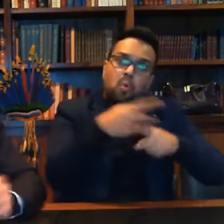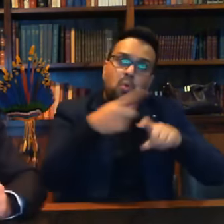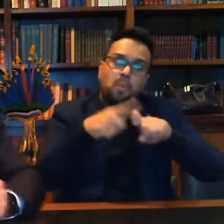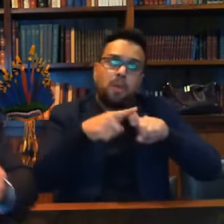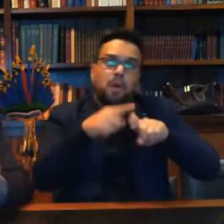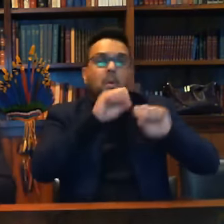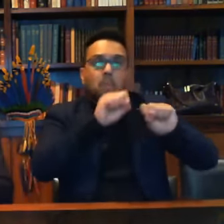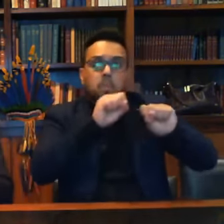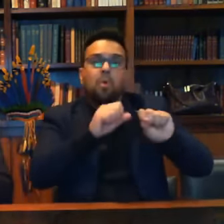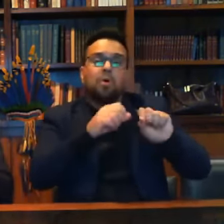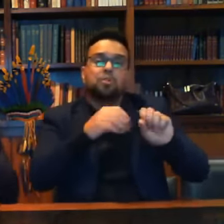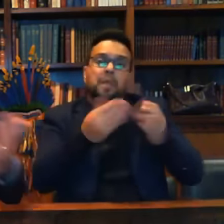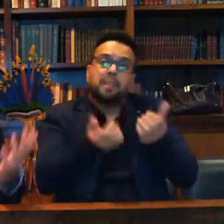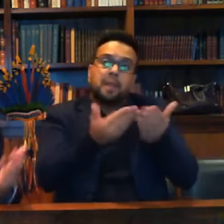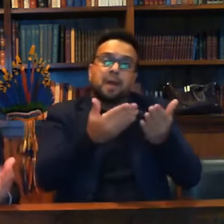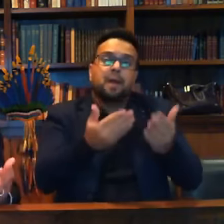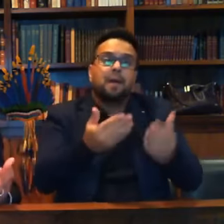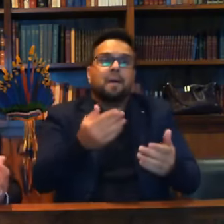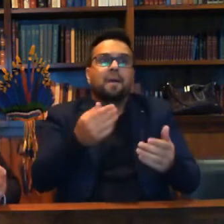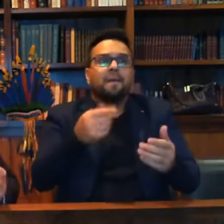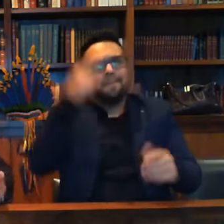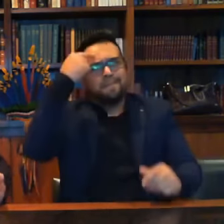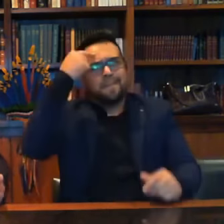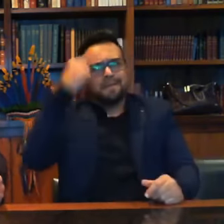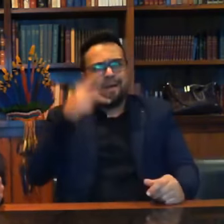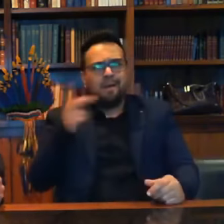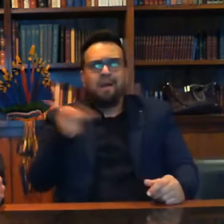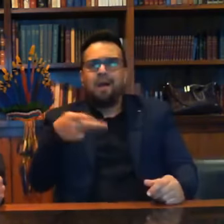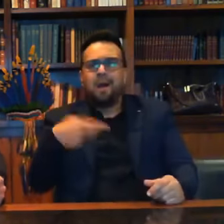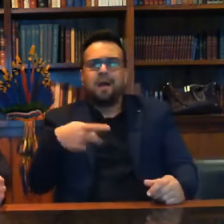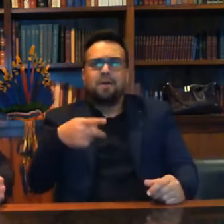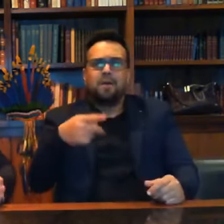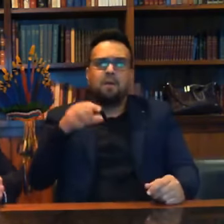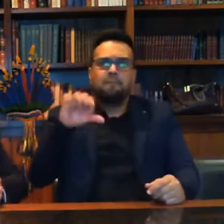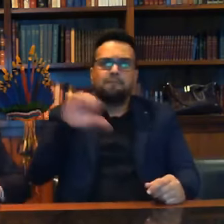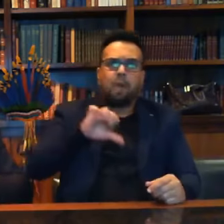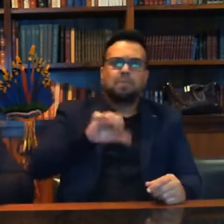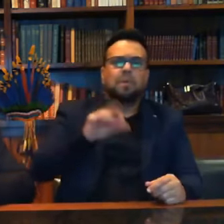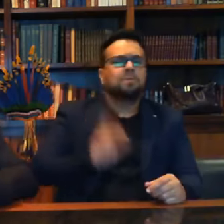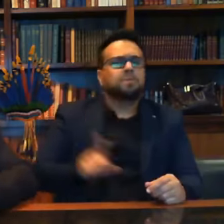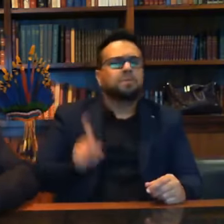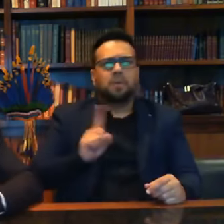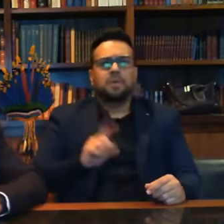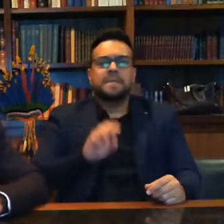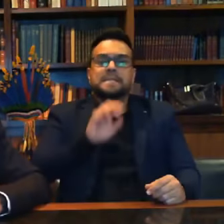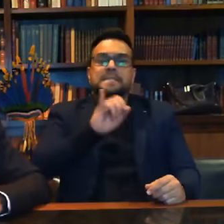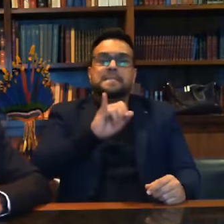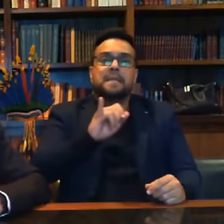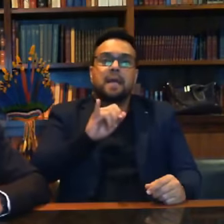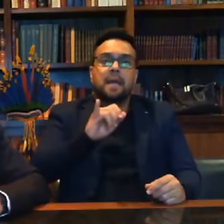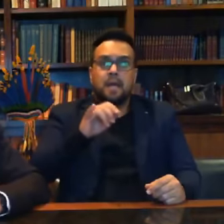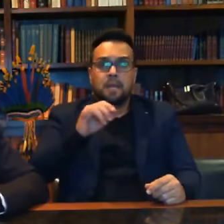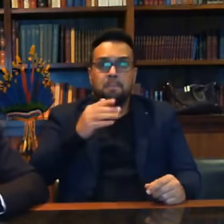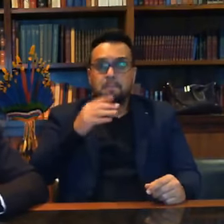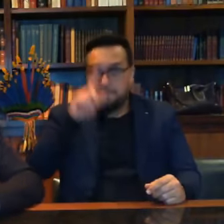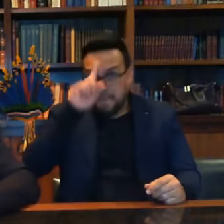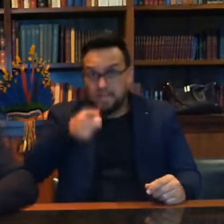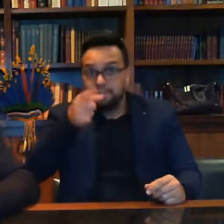um tratamento. Não faz mal nenhum. Não faz mal nenhum. se te receitar tomar alguma coisa.